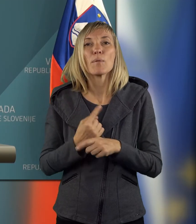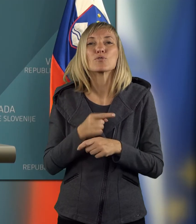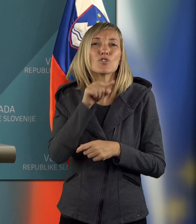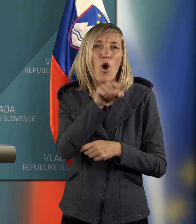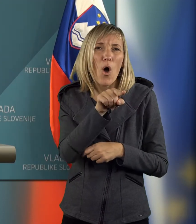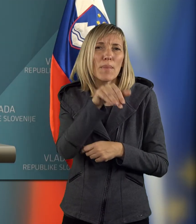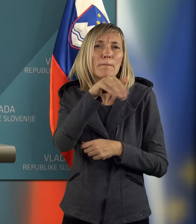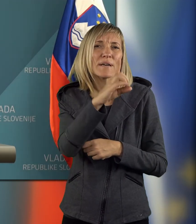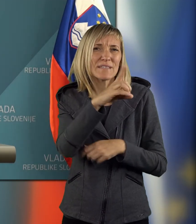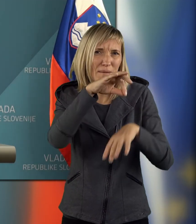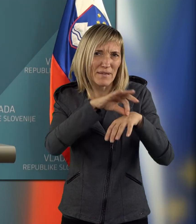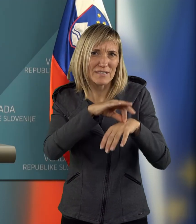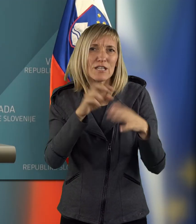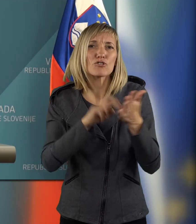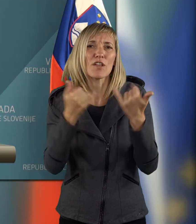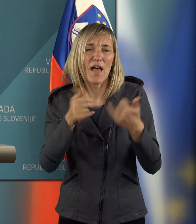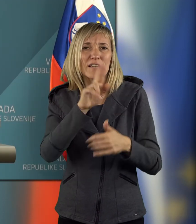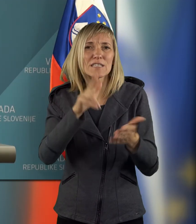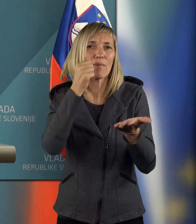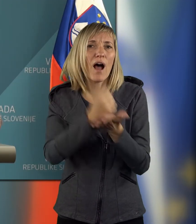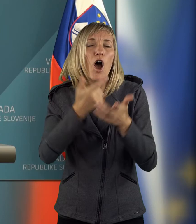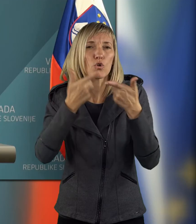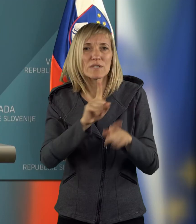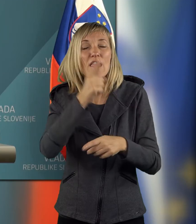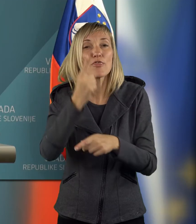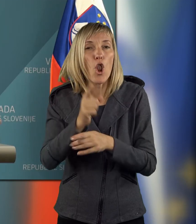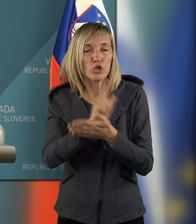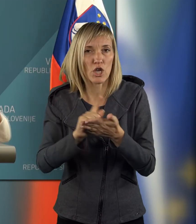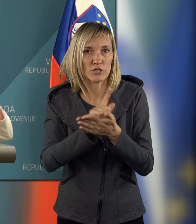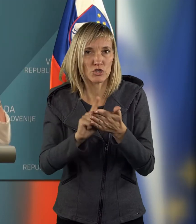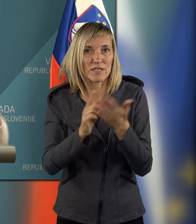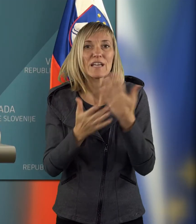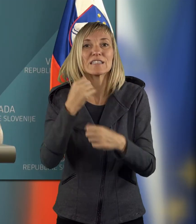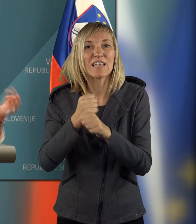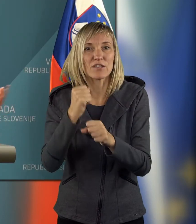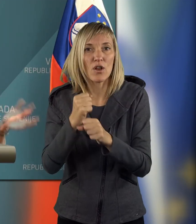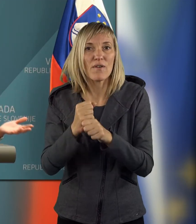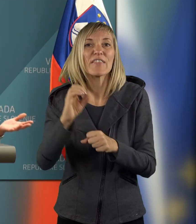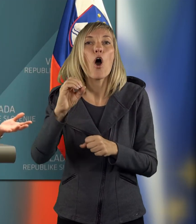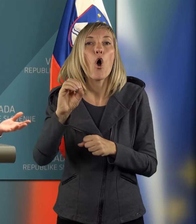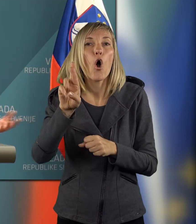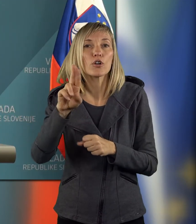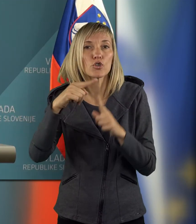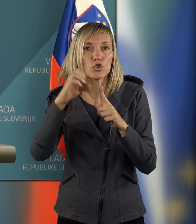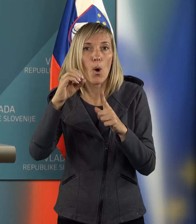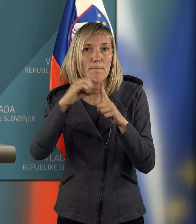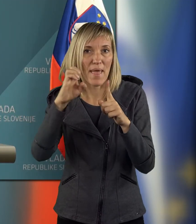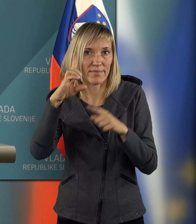ima še danes koncesijo za nedoločen čas, za upravljanje ortopedije.